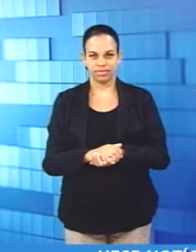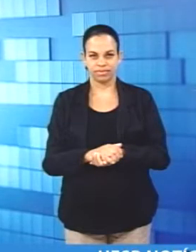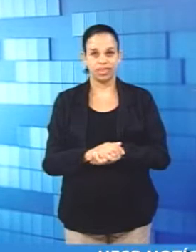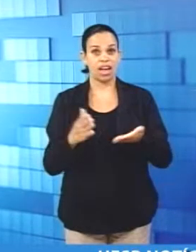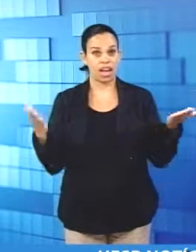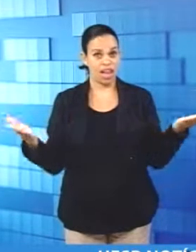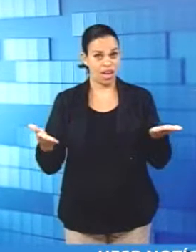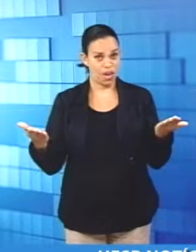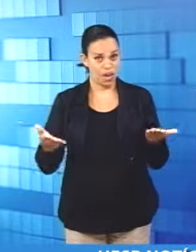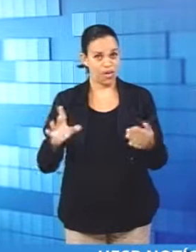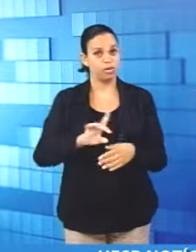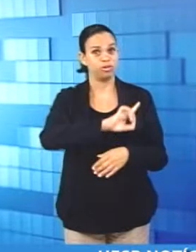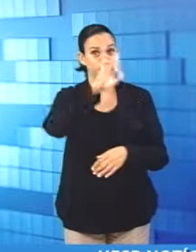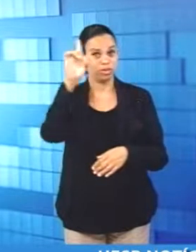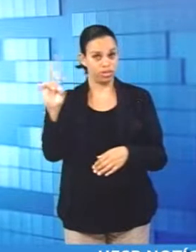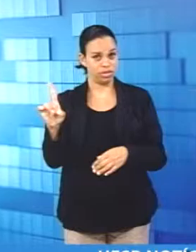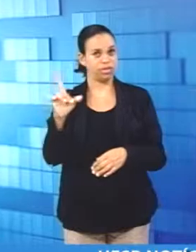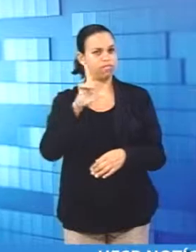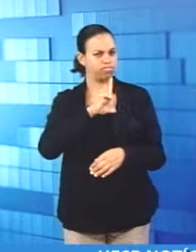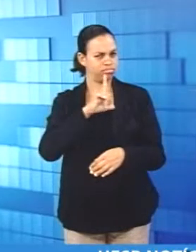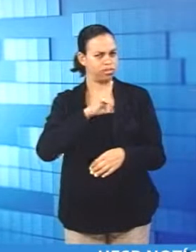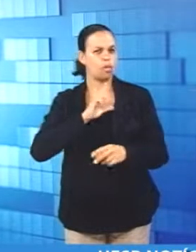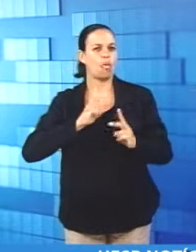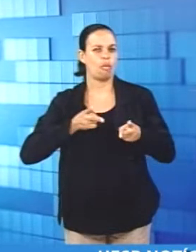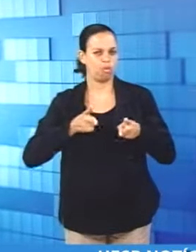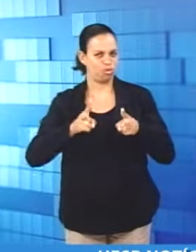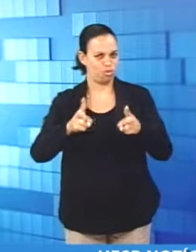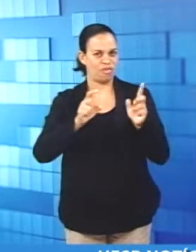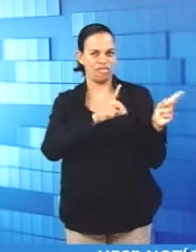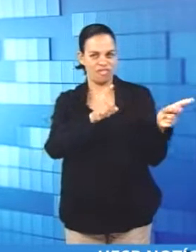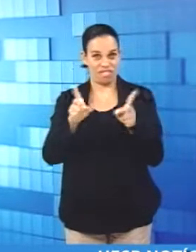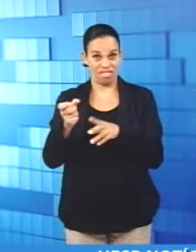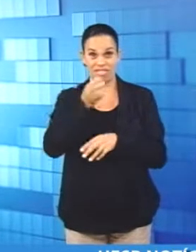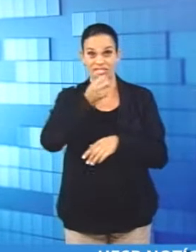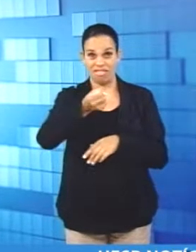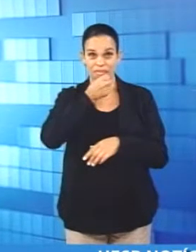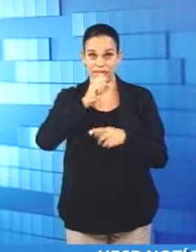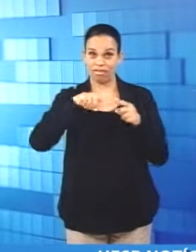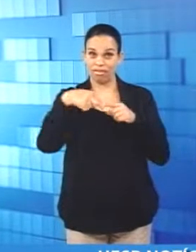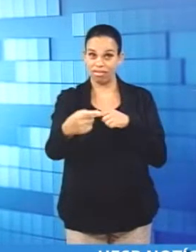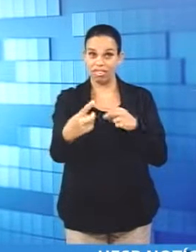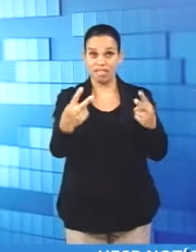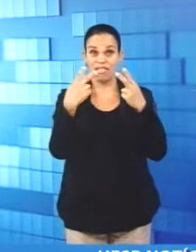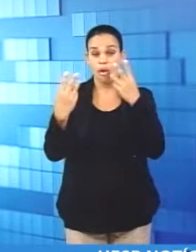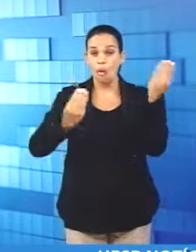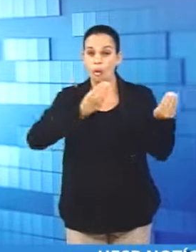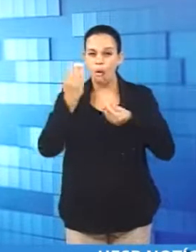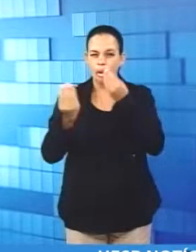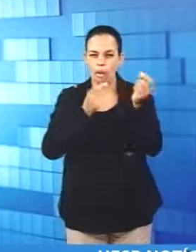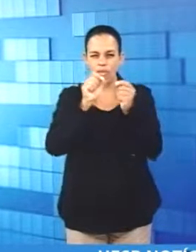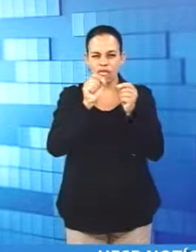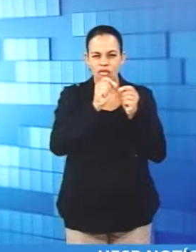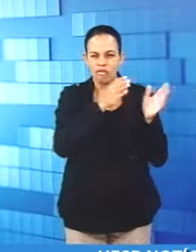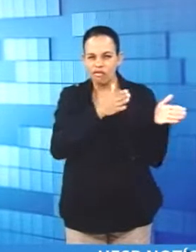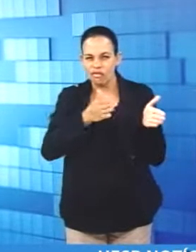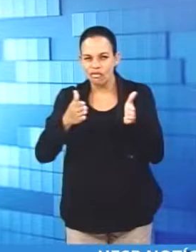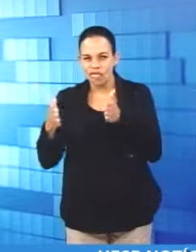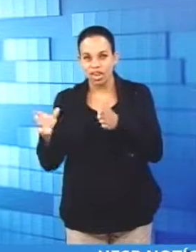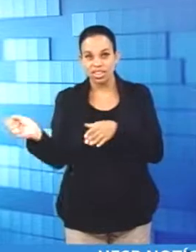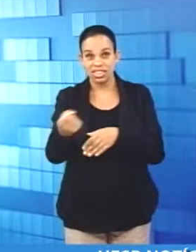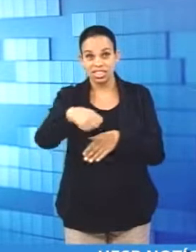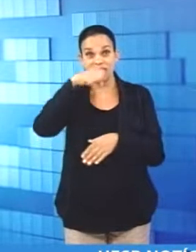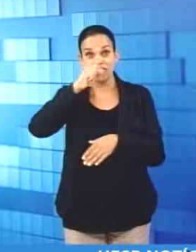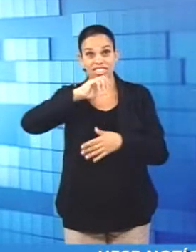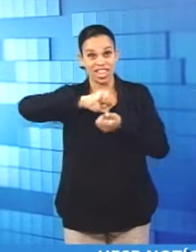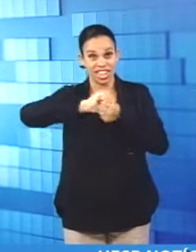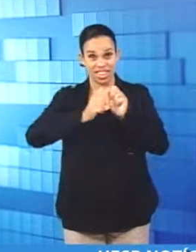Mesmo nos dias atuais, ela continua em alta. Na reportagem a seguir, acompanhe o processo da fabricação da cerveja